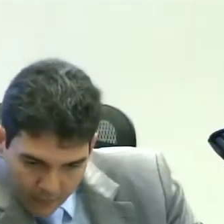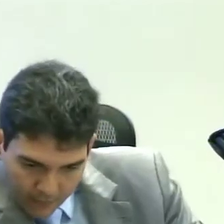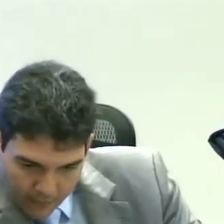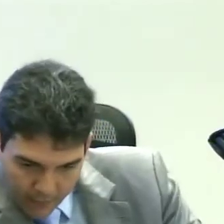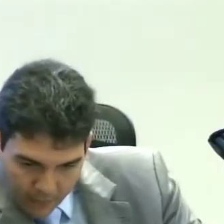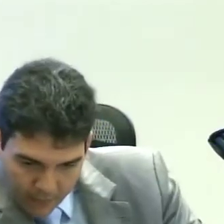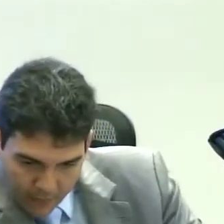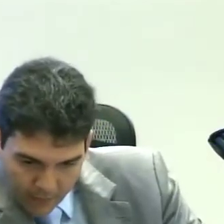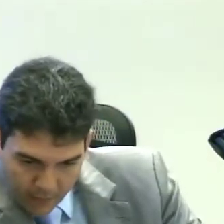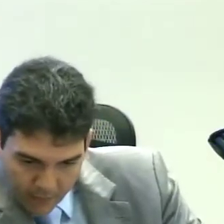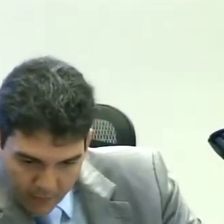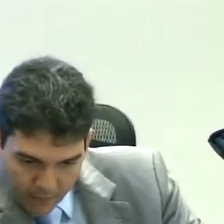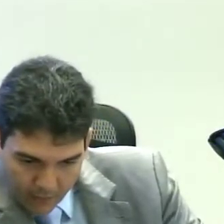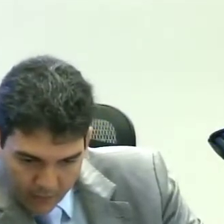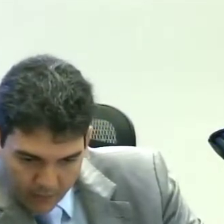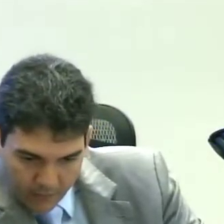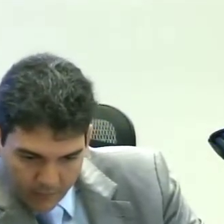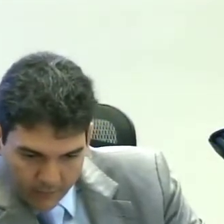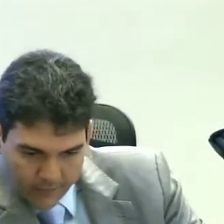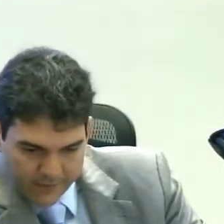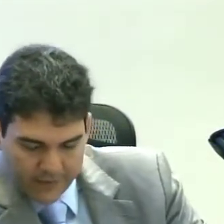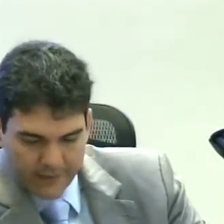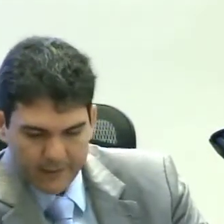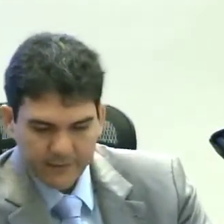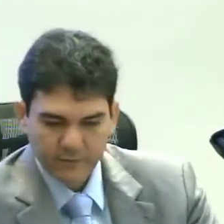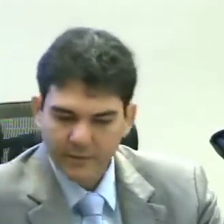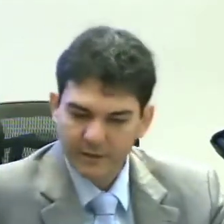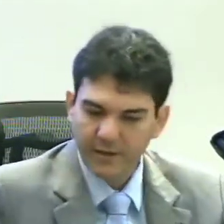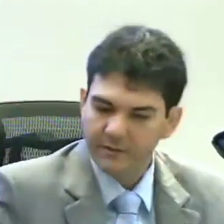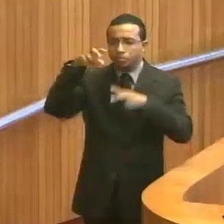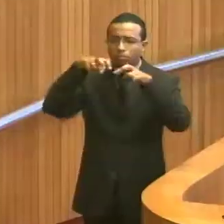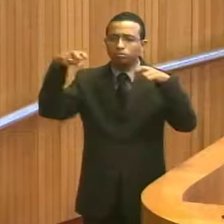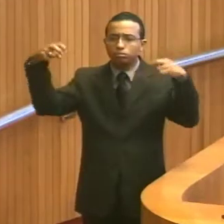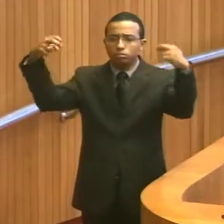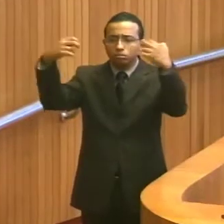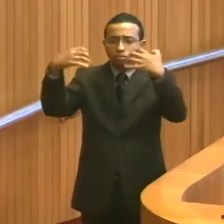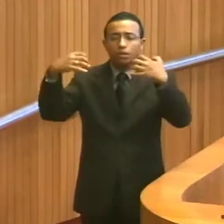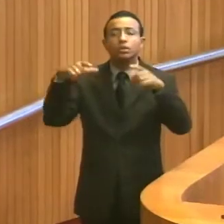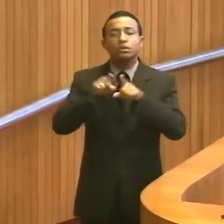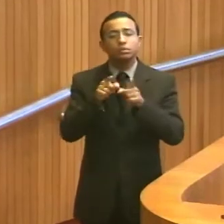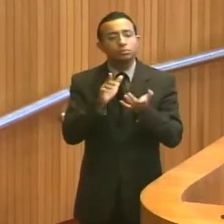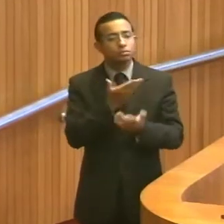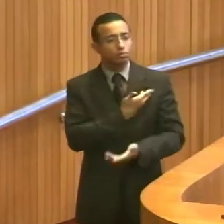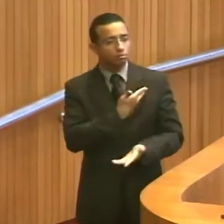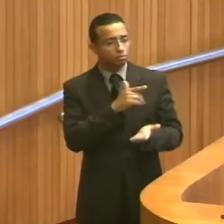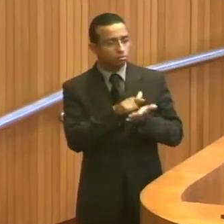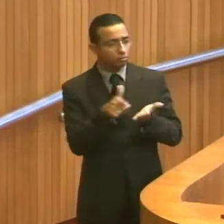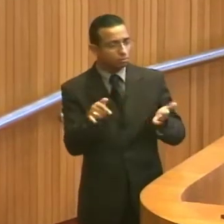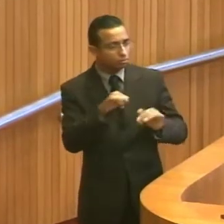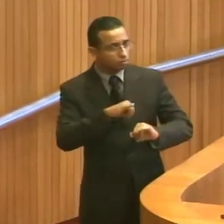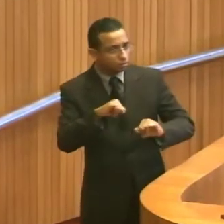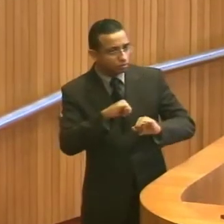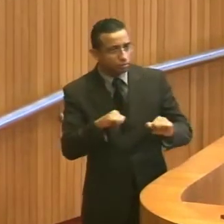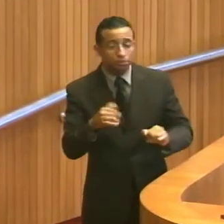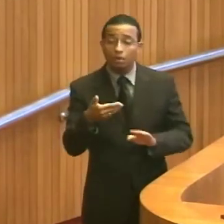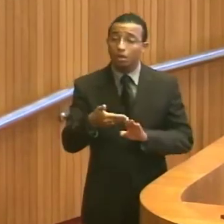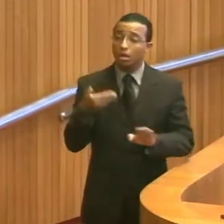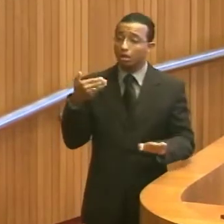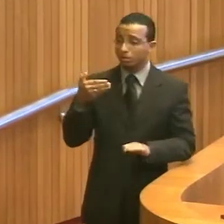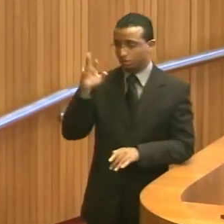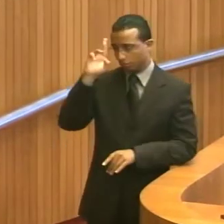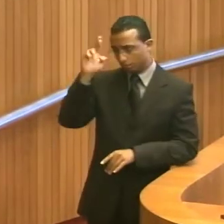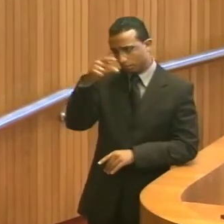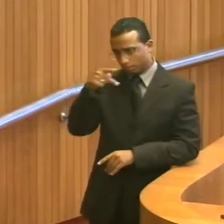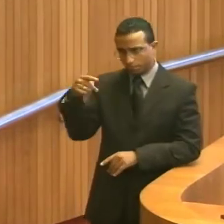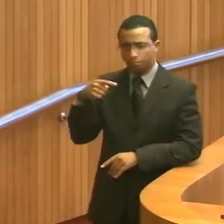Senhor presidente, senhoras e senhores deputados, membros da galeria, colegas da imprensa, antes, presidente, eu